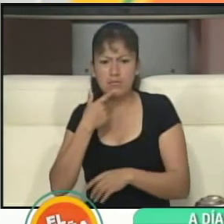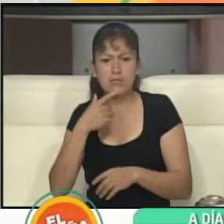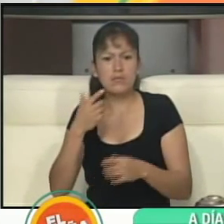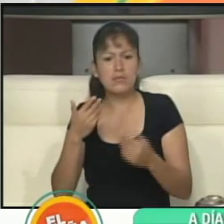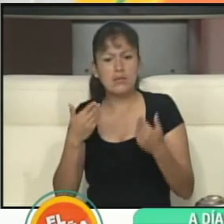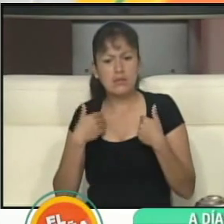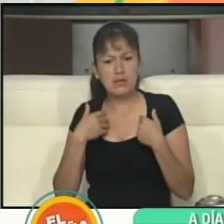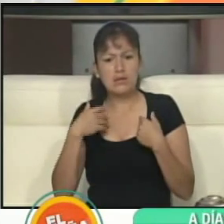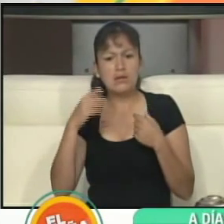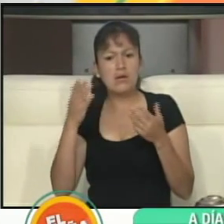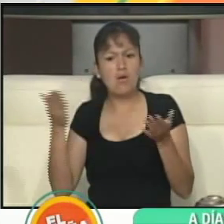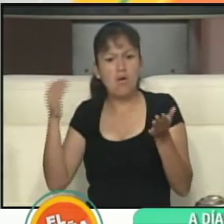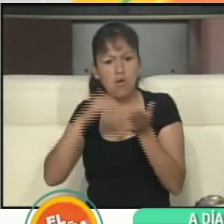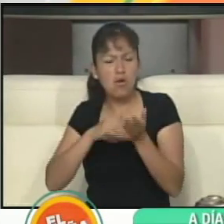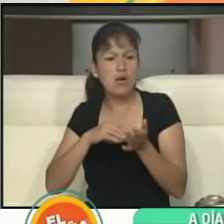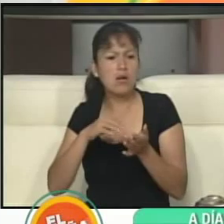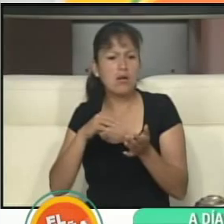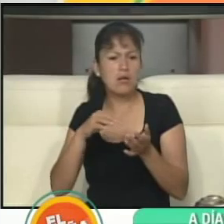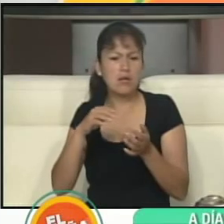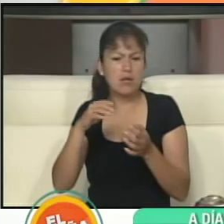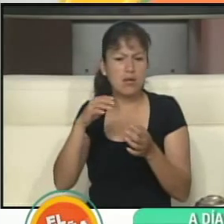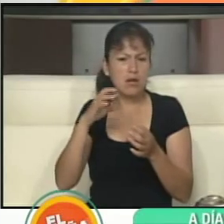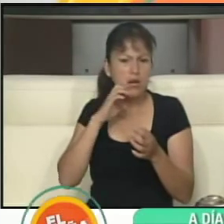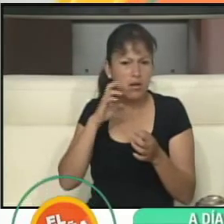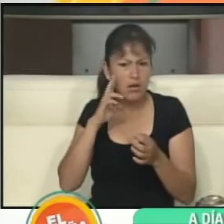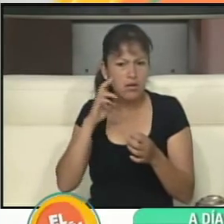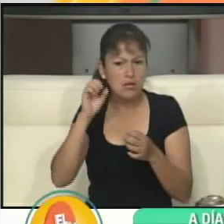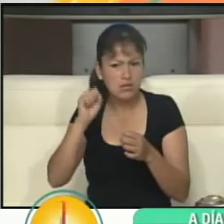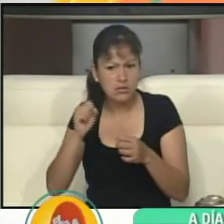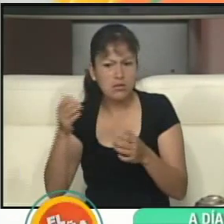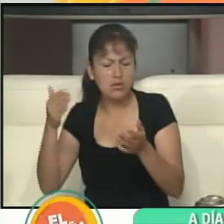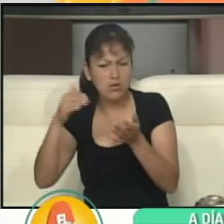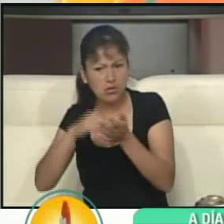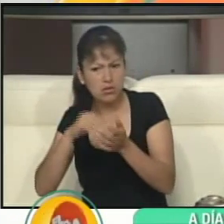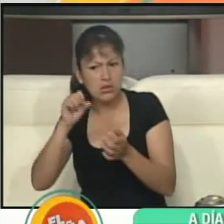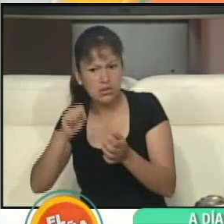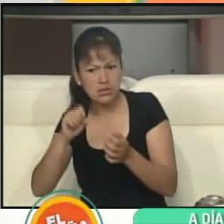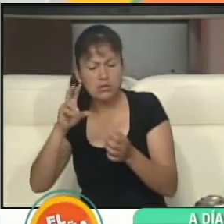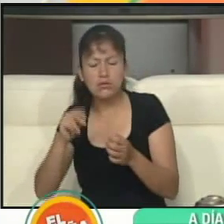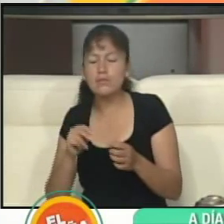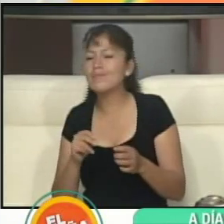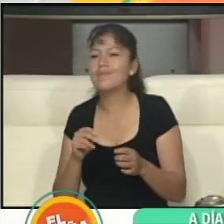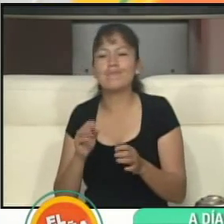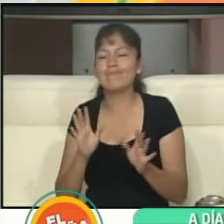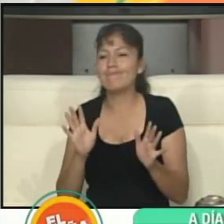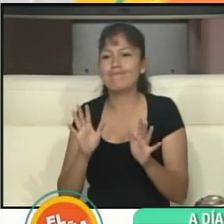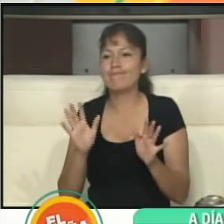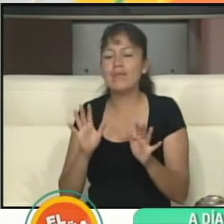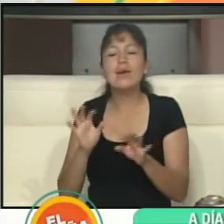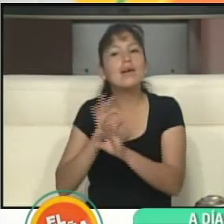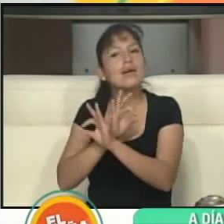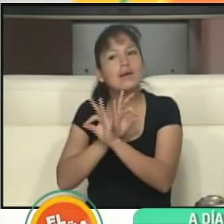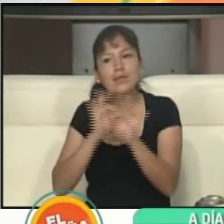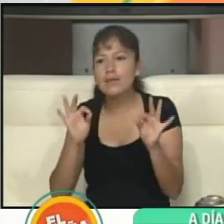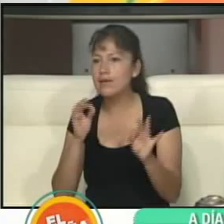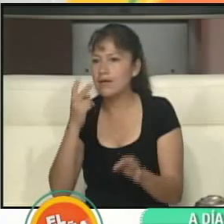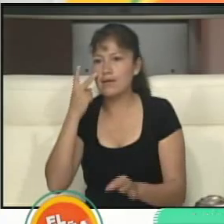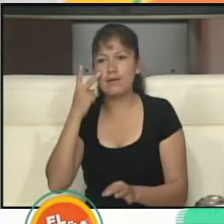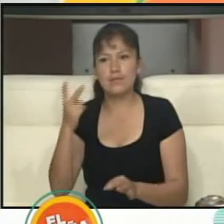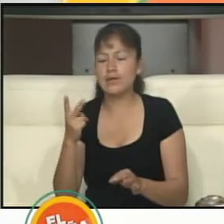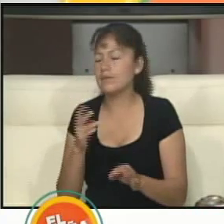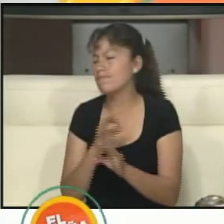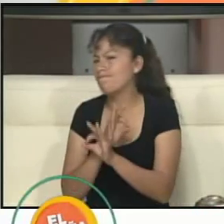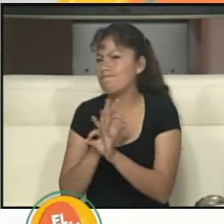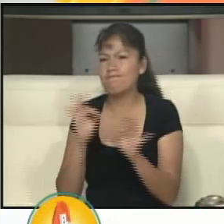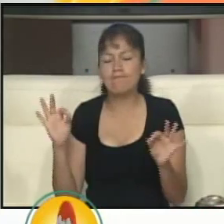reelección? Si votamos por el sí va a haber reelección, si votamos por el no va haber reelección. Esto no tiene nada que ver con el tema que se está hablando de